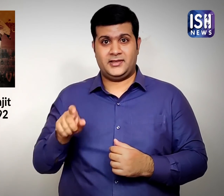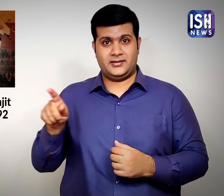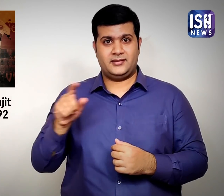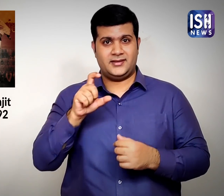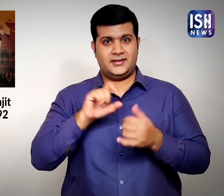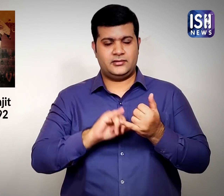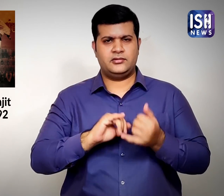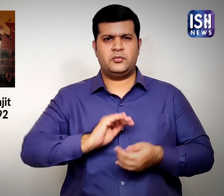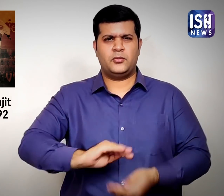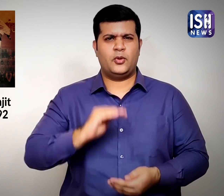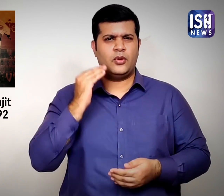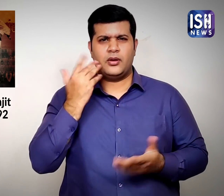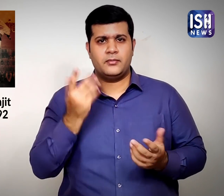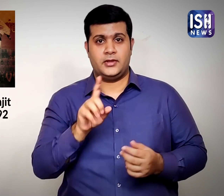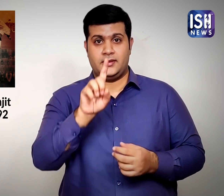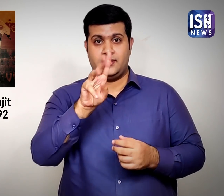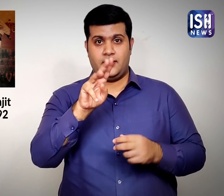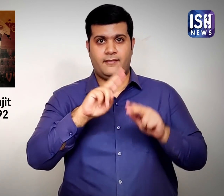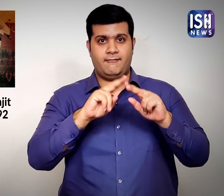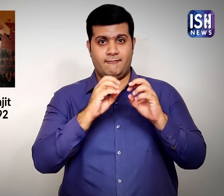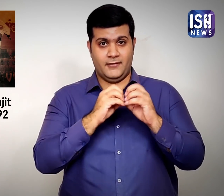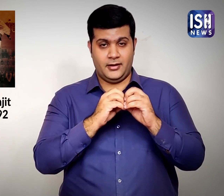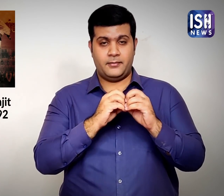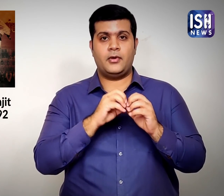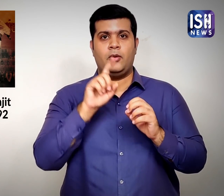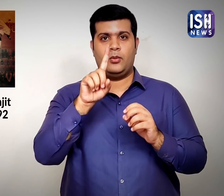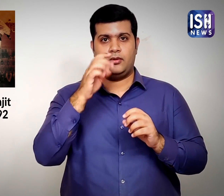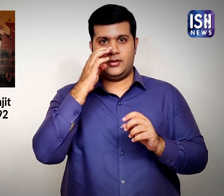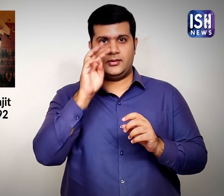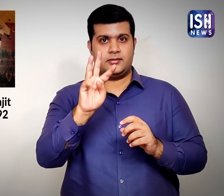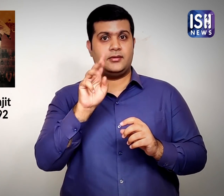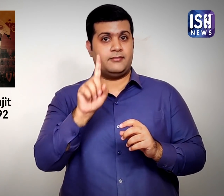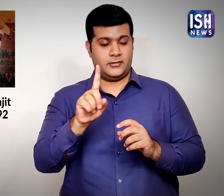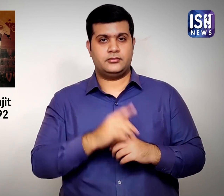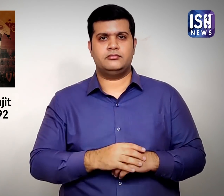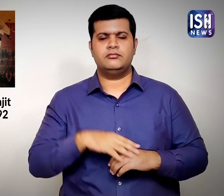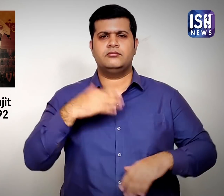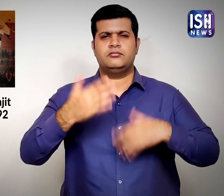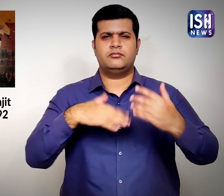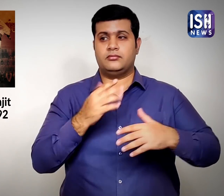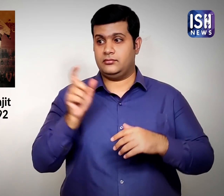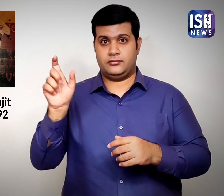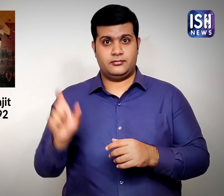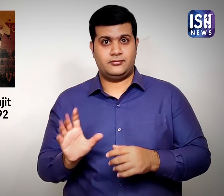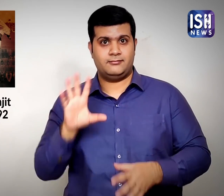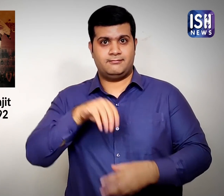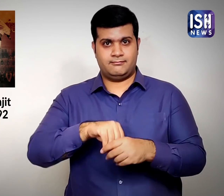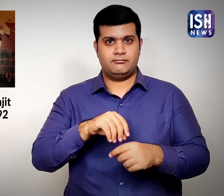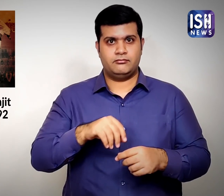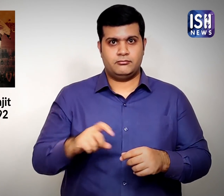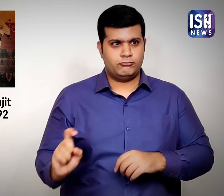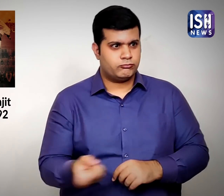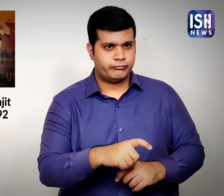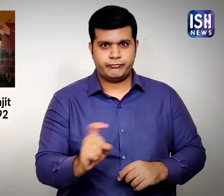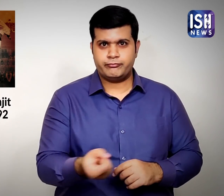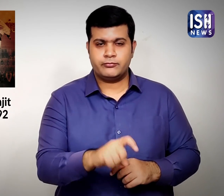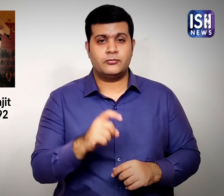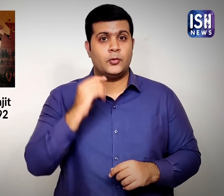चरंजीत सिंग का जनम 13 फरवरी 1931 को हुआ था सिंग 1960 के ओलेंपिक